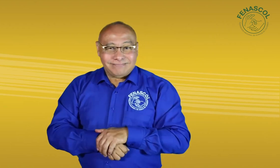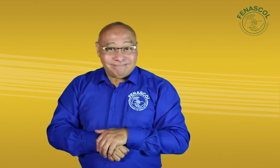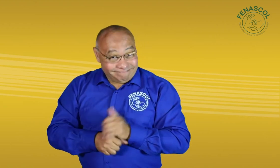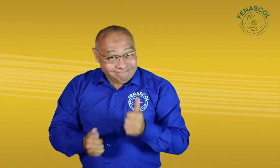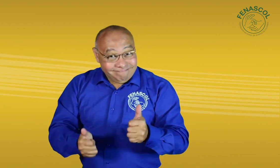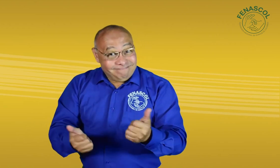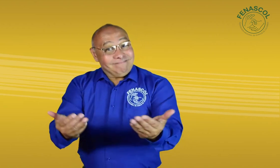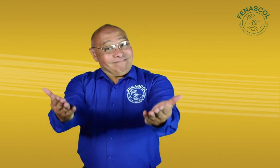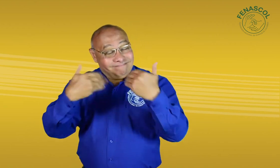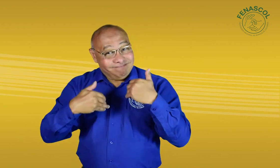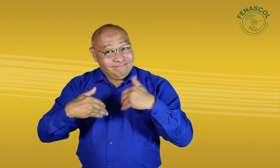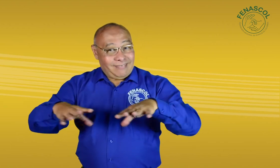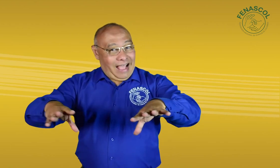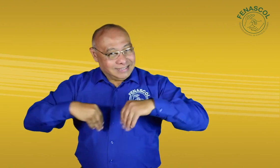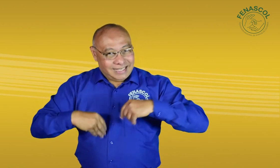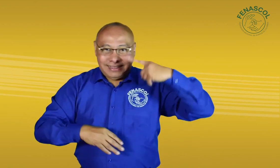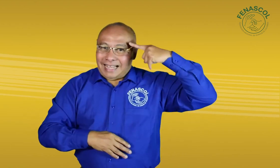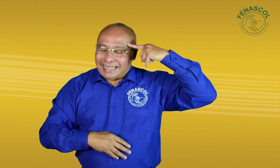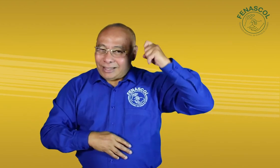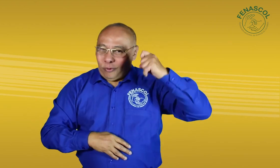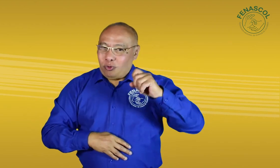Los invitamos a todos a aceptar este segundo reto.